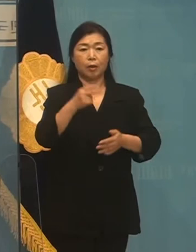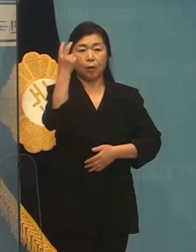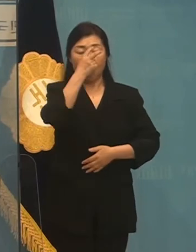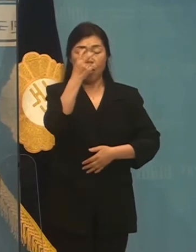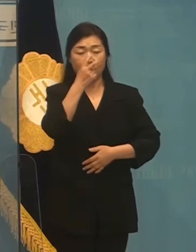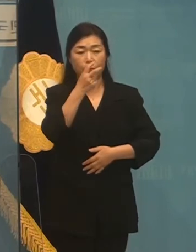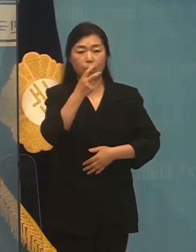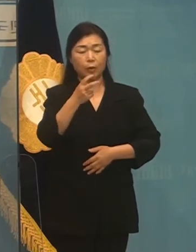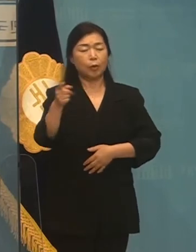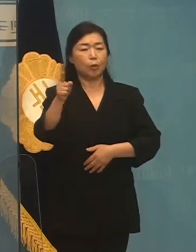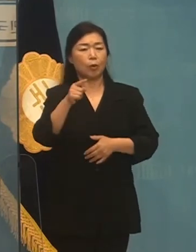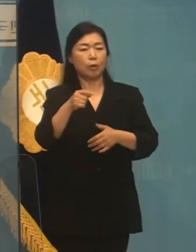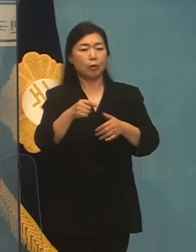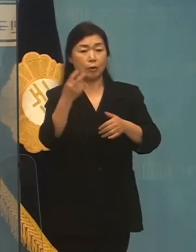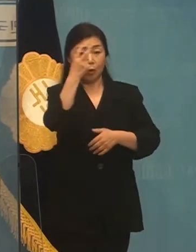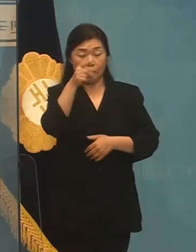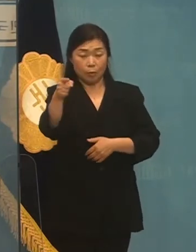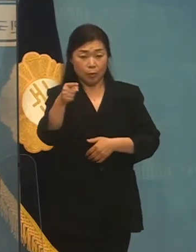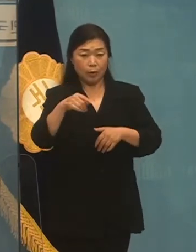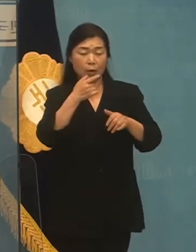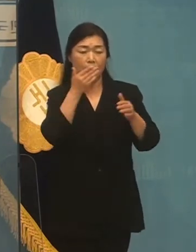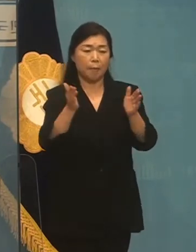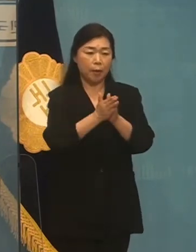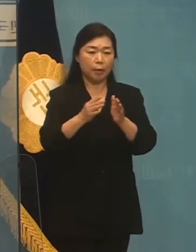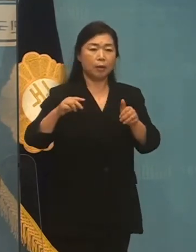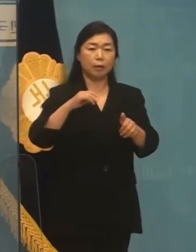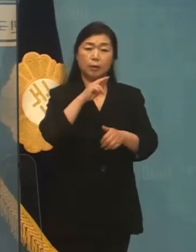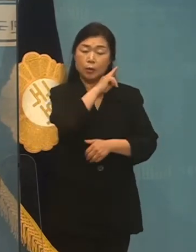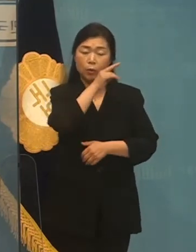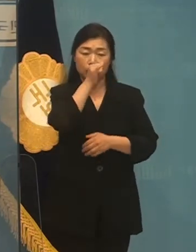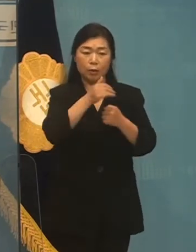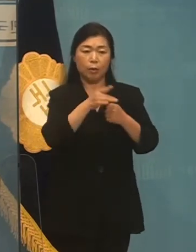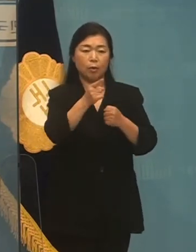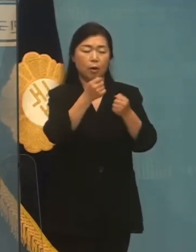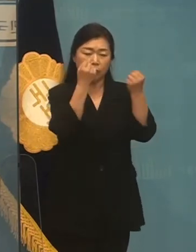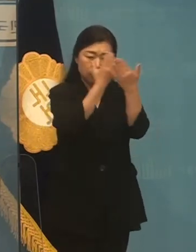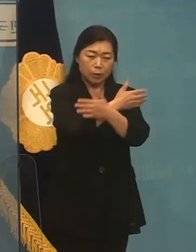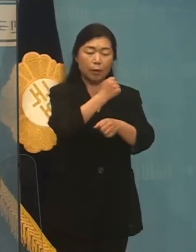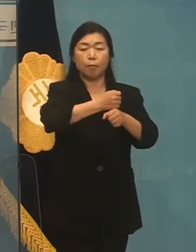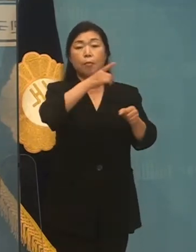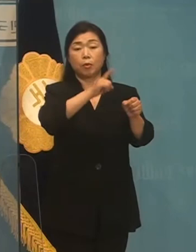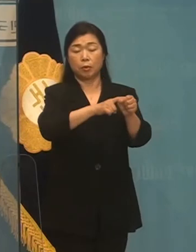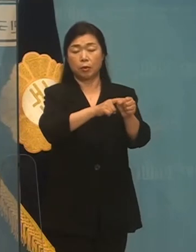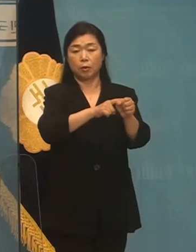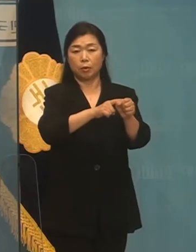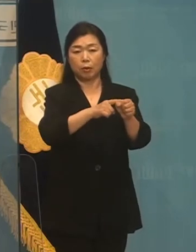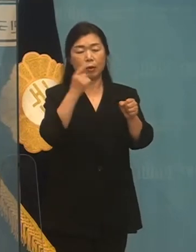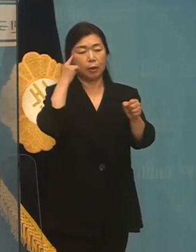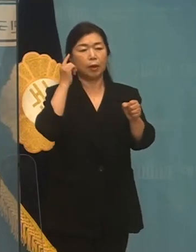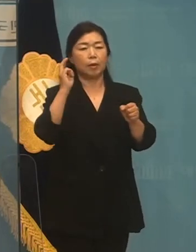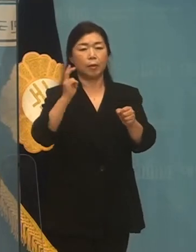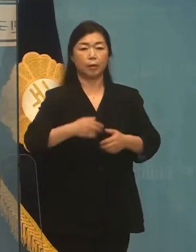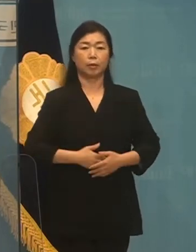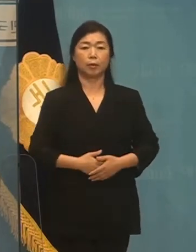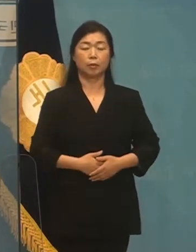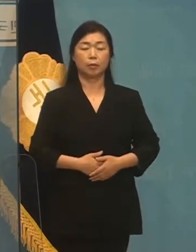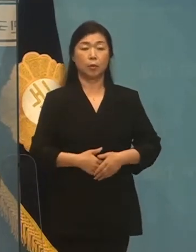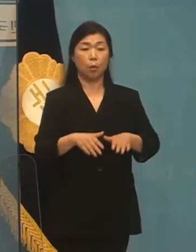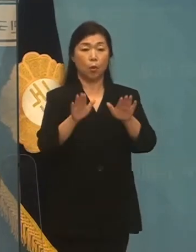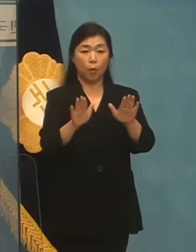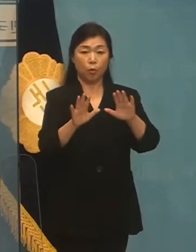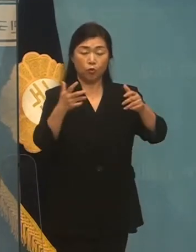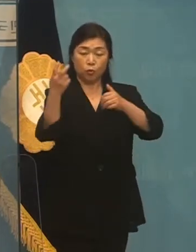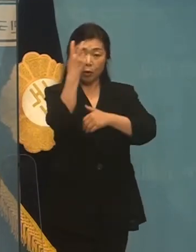유착 의혹을 물타기하고자 하는 의도가 아닌지 의심하지 않을 수 없습니다. 이번 국감은